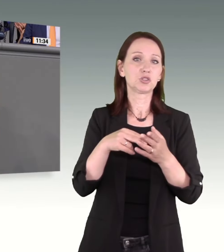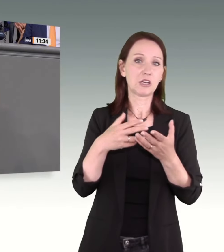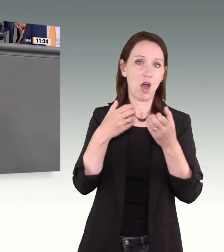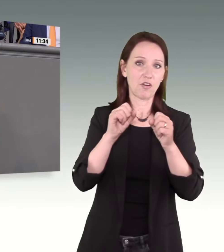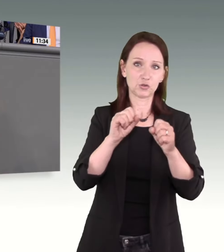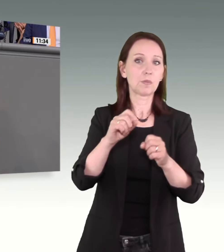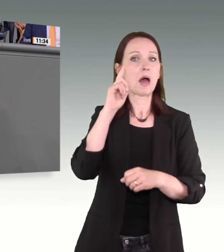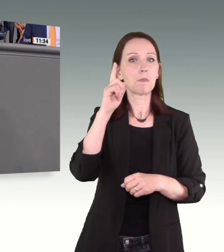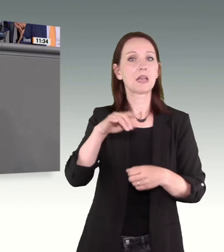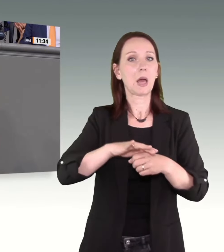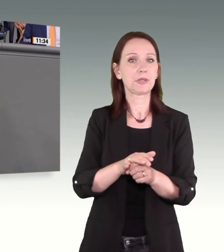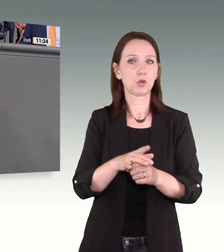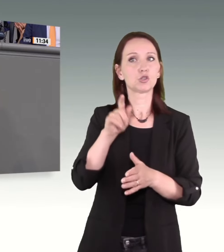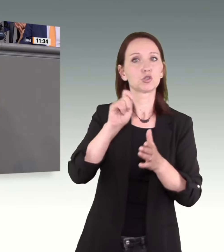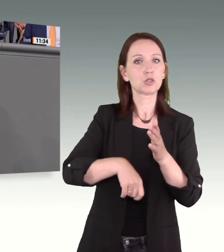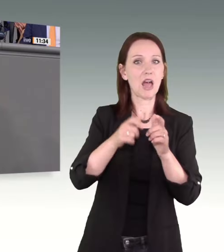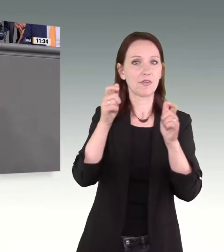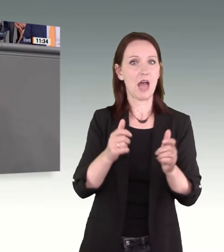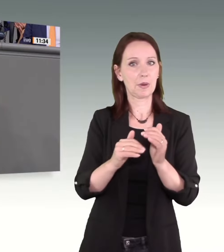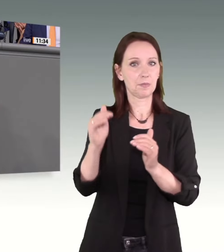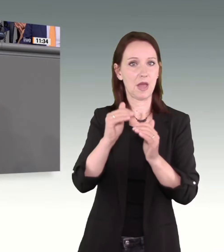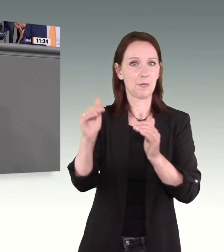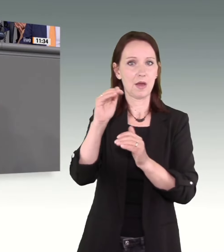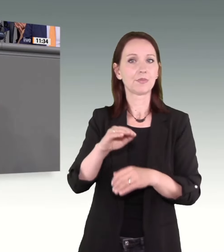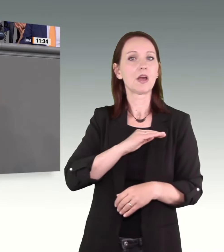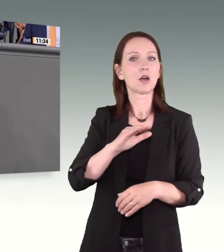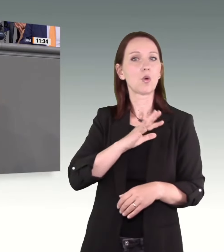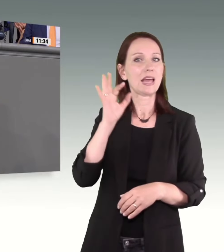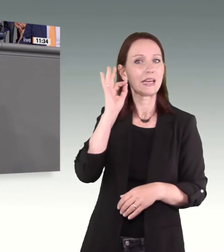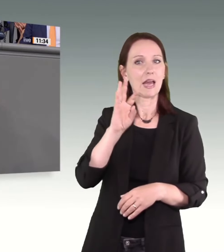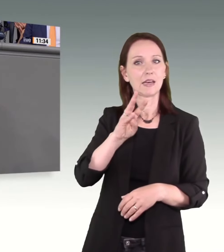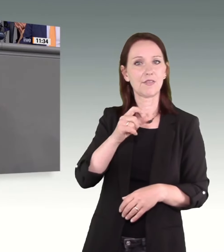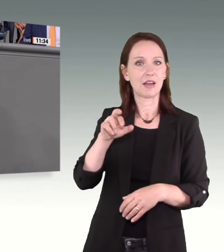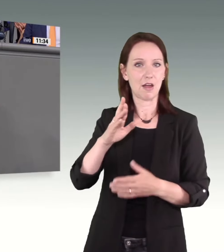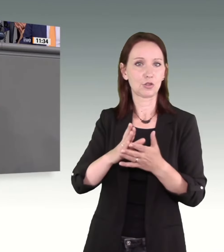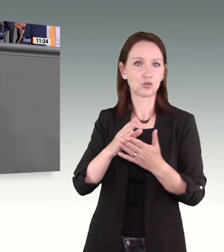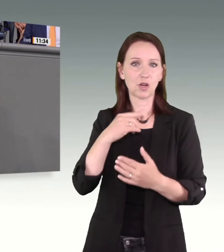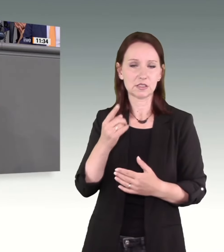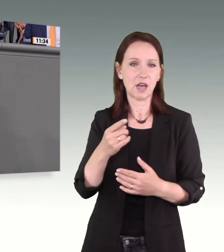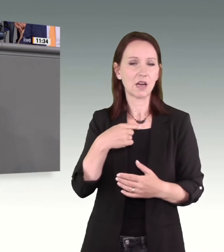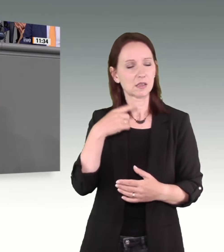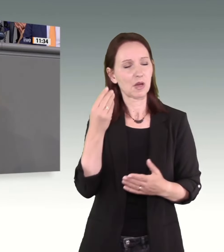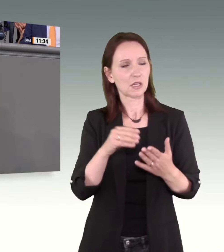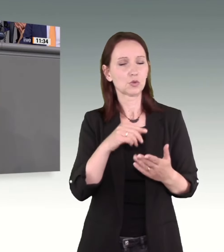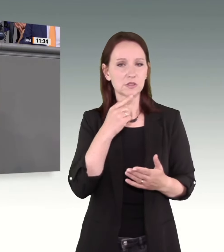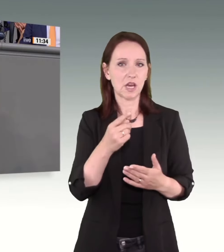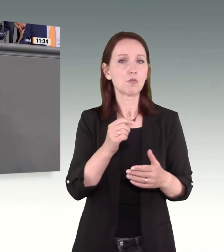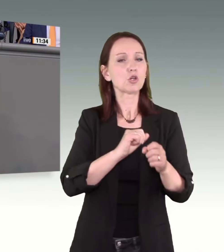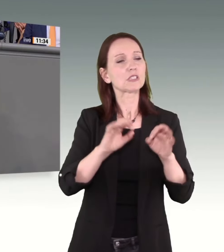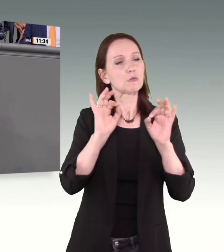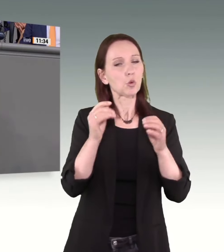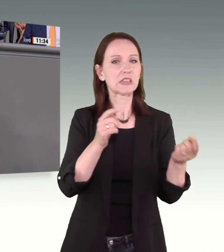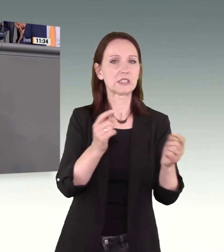Erhöhung von Strafrahmen. Auch da würde ich sagen, die Kollegin Wegge hat das schon gesagt, bei all dem glaube ich, ist es gut, dass wir darüber diskutieren können.